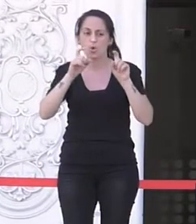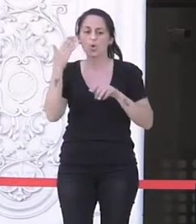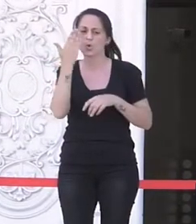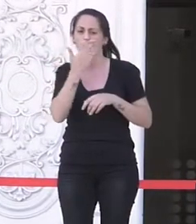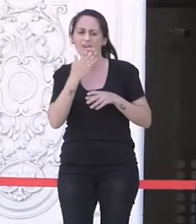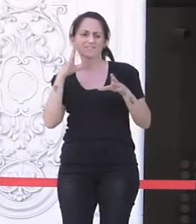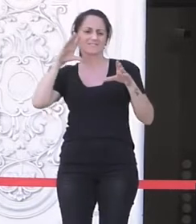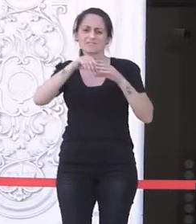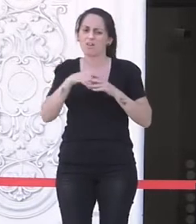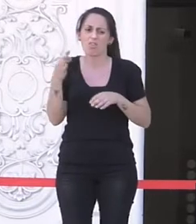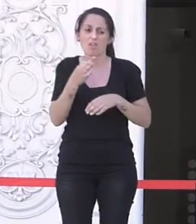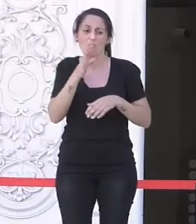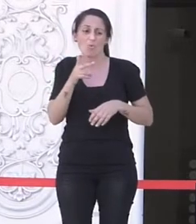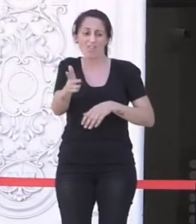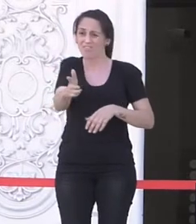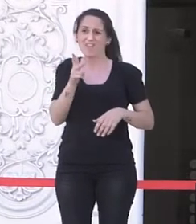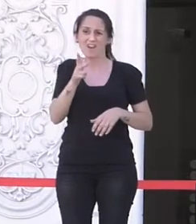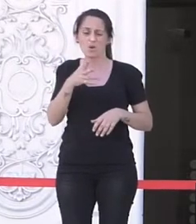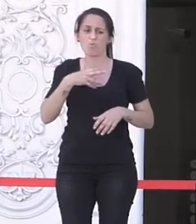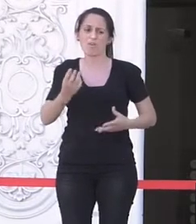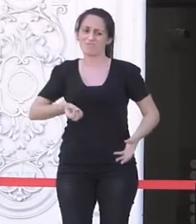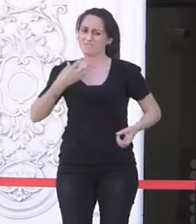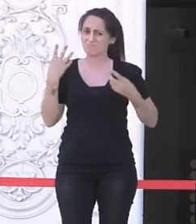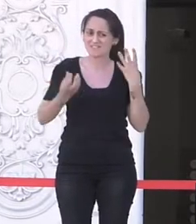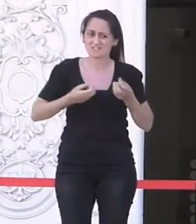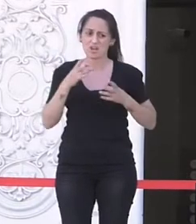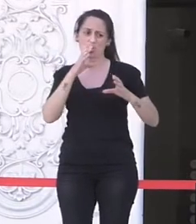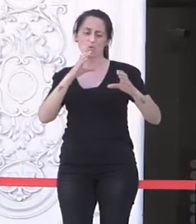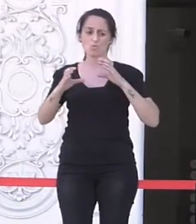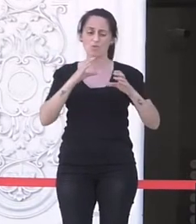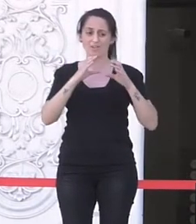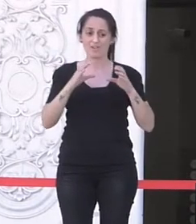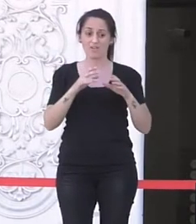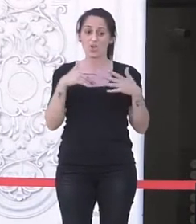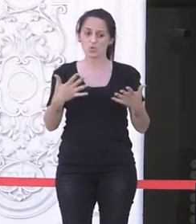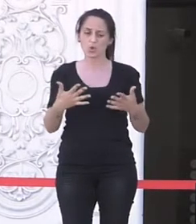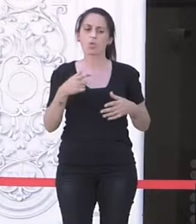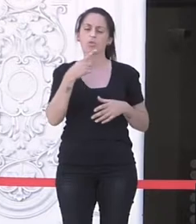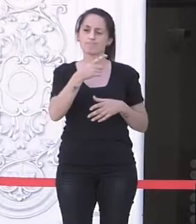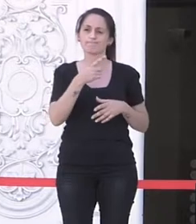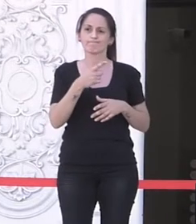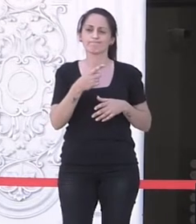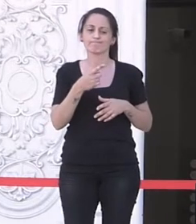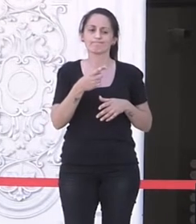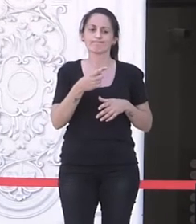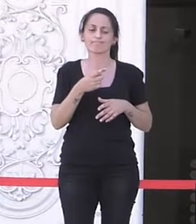é un dereito poder expresarse. Así que conta coa noso apoio, pero sobre todo coa noso